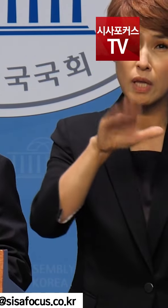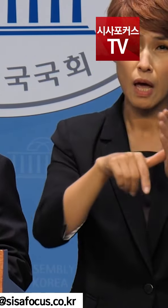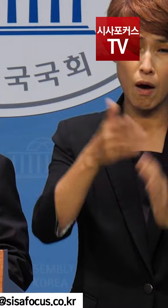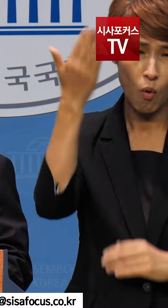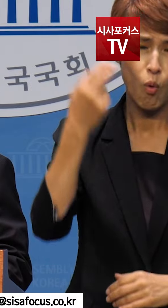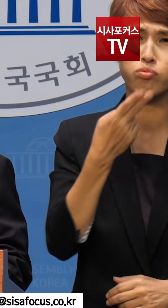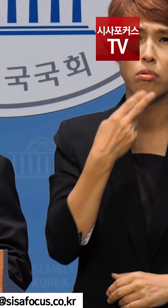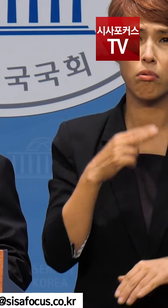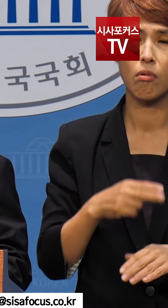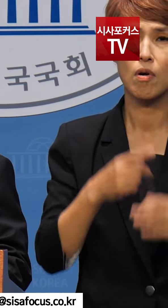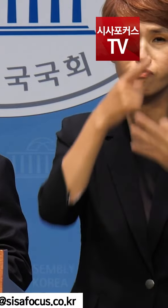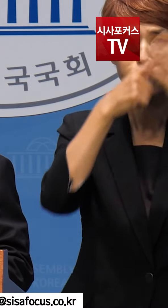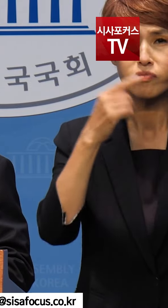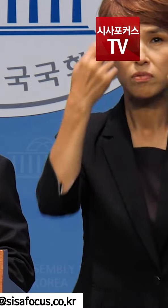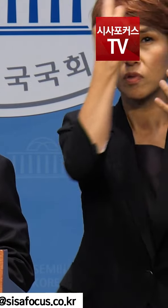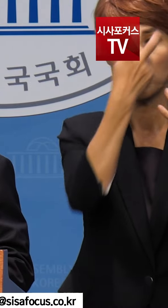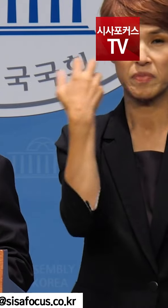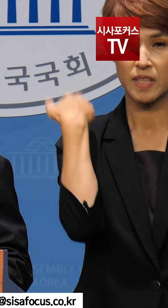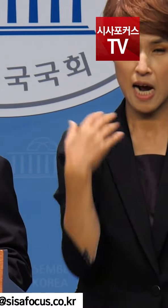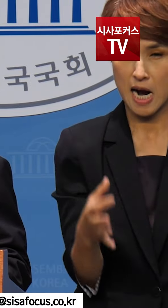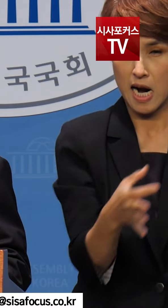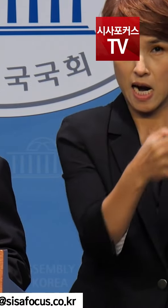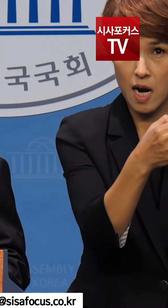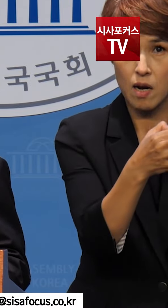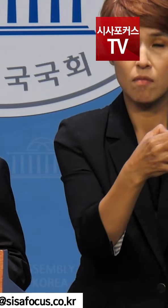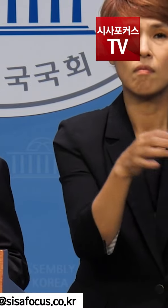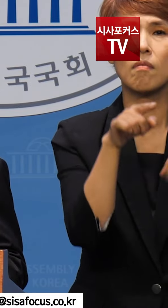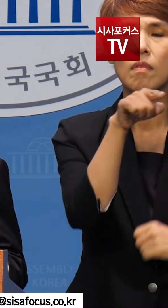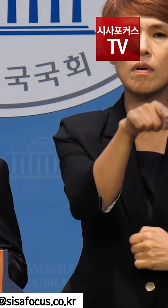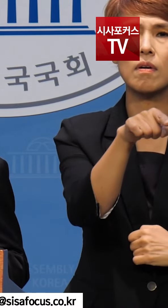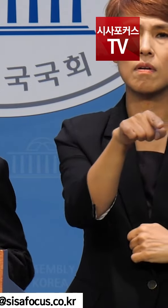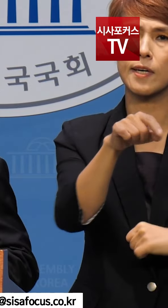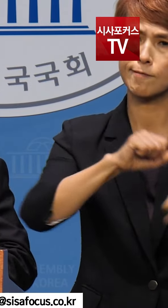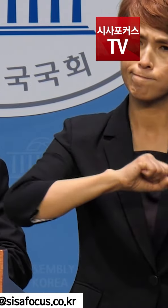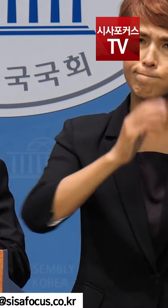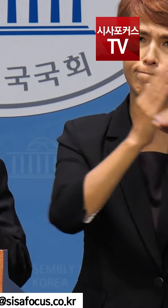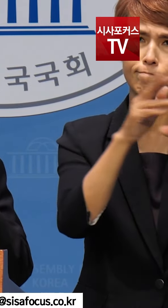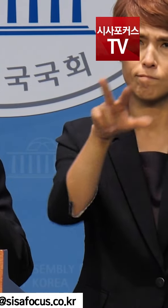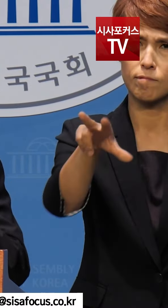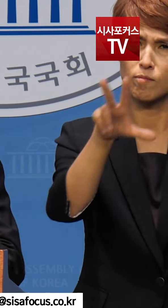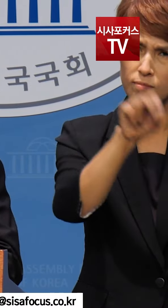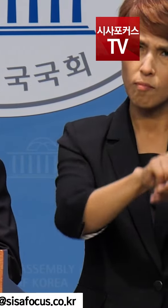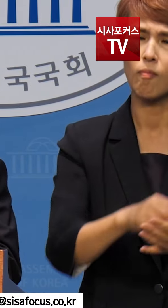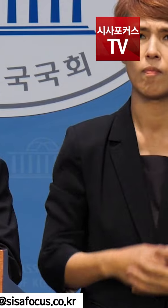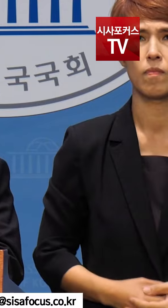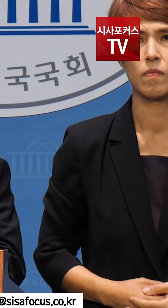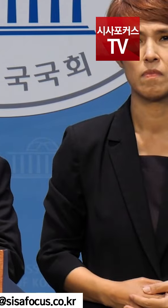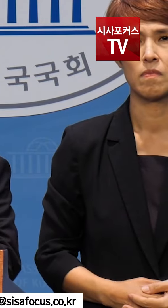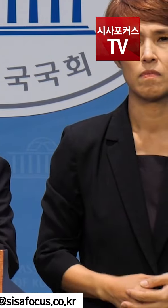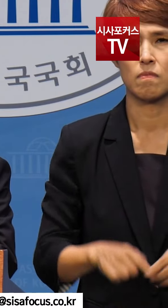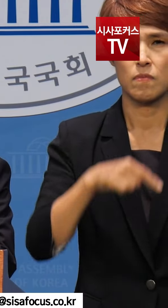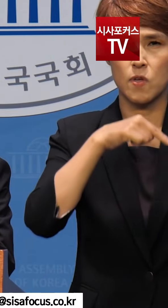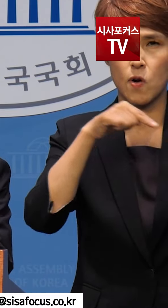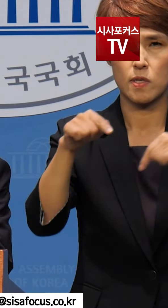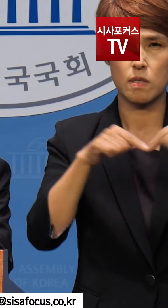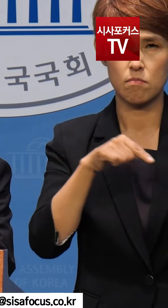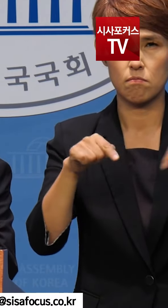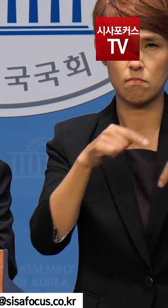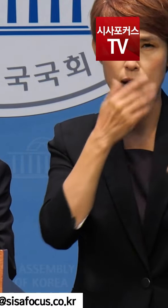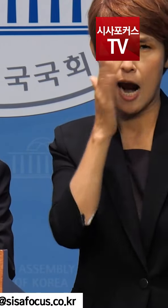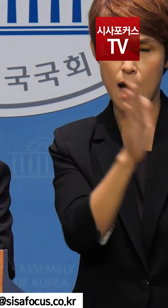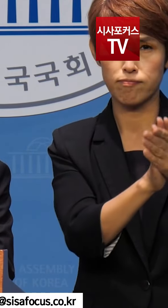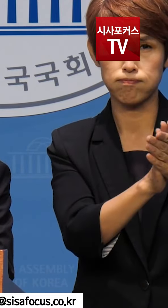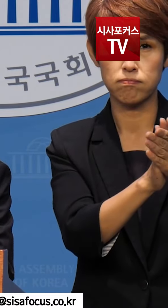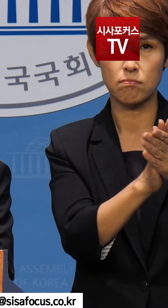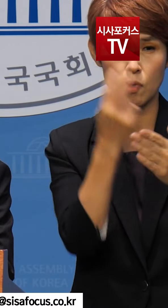수술을 윤석열 검찰 독재정권이 자행하고 있습니다. 정치검찰은 사건 조작을